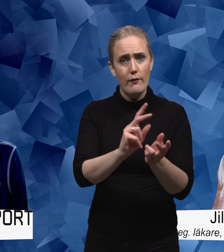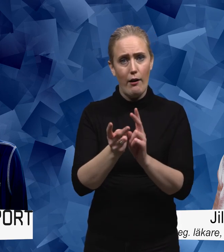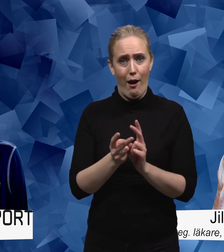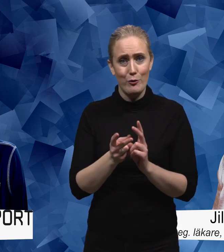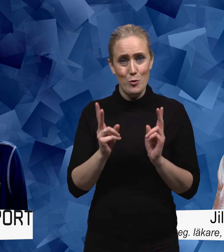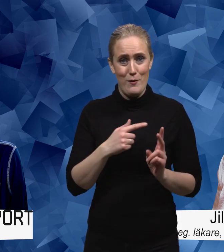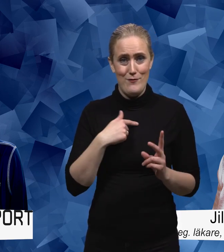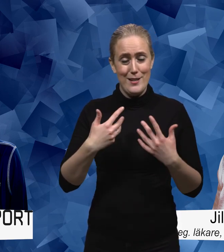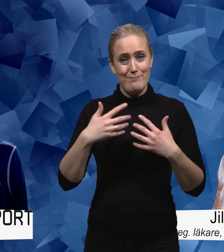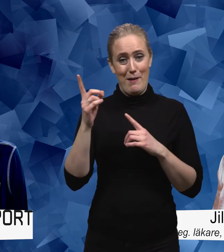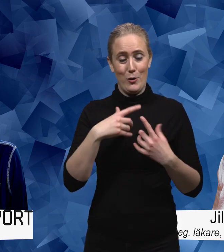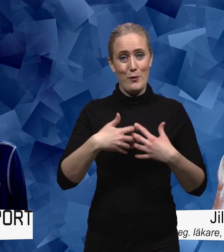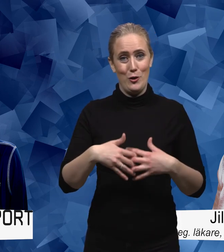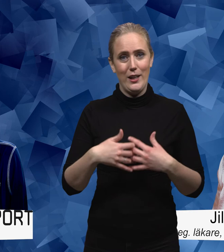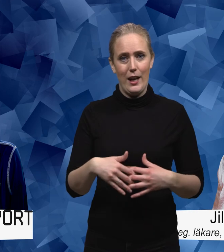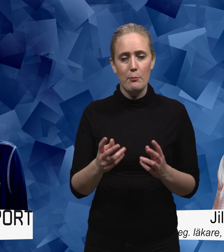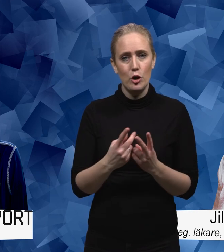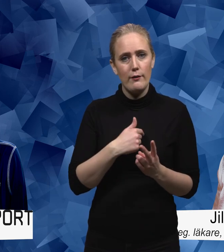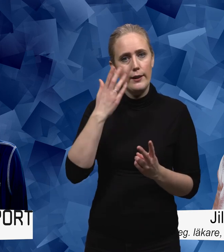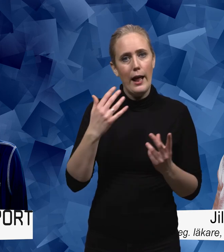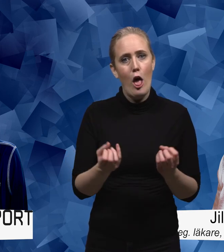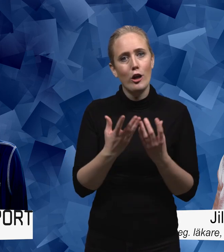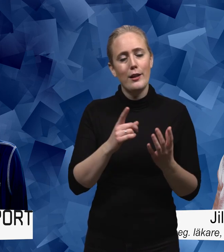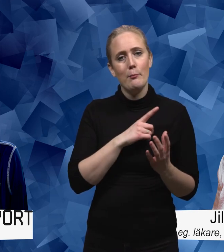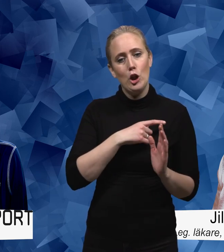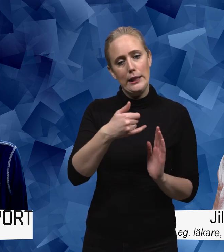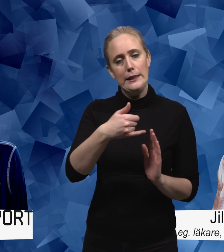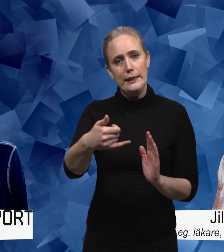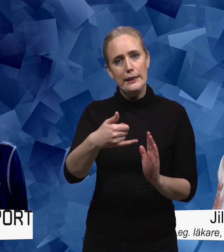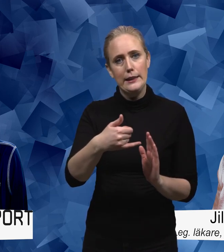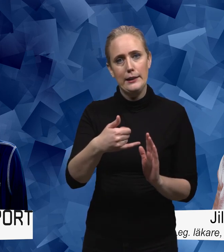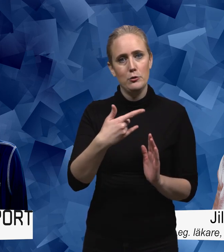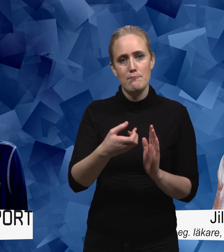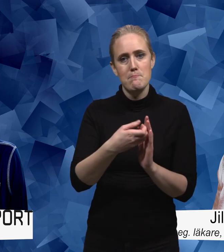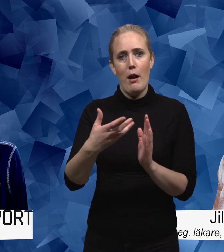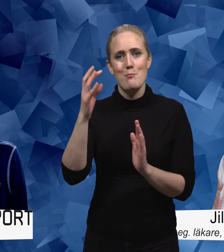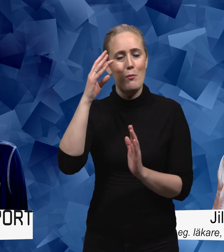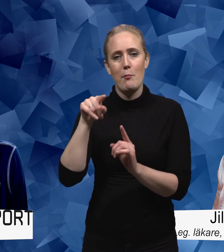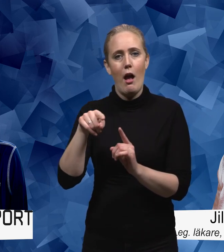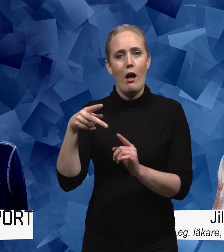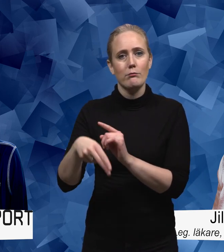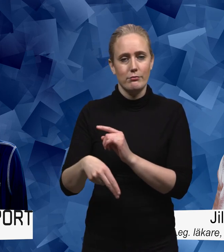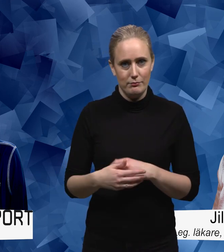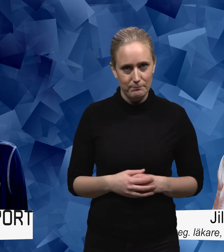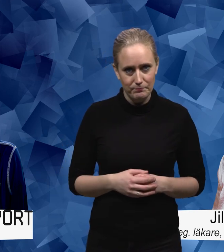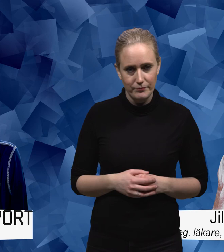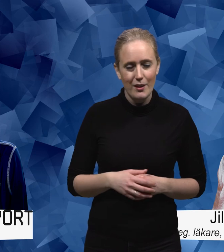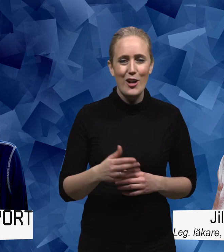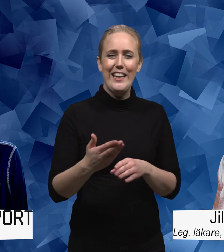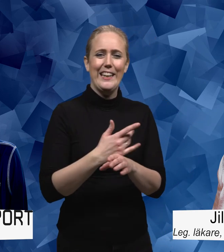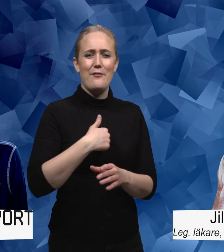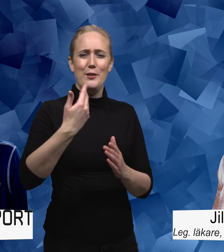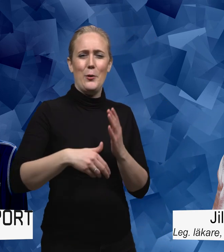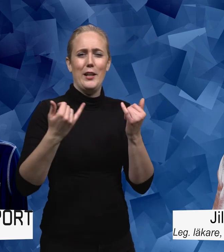ju mänskligt och där kan vi lösa många knutar som kanske inte behöver leda till problem innan vi avslutar idag om du fick